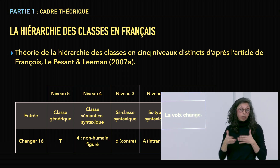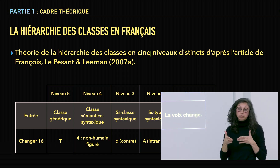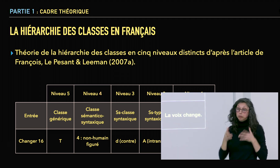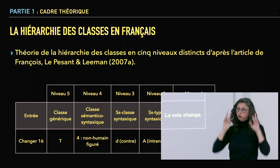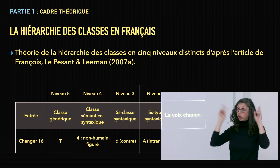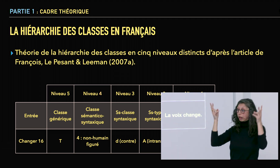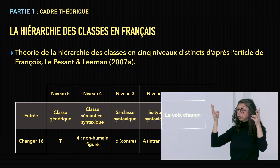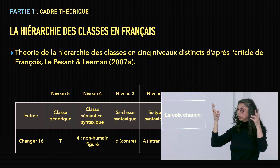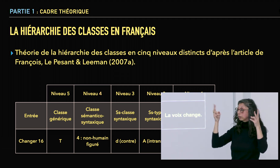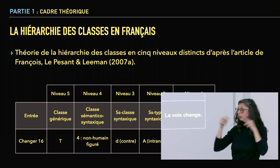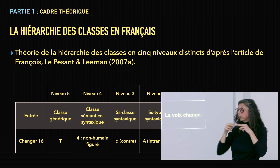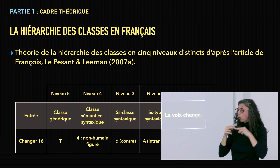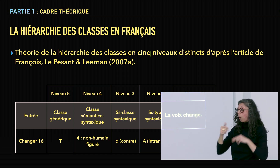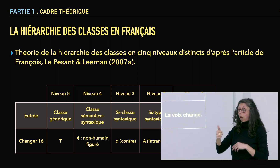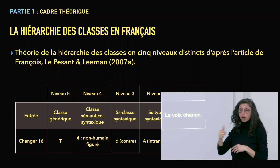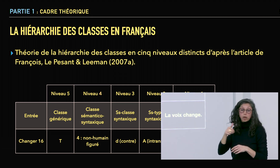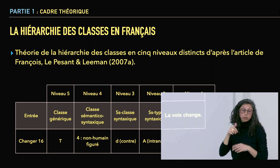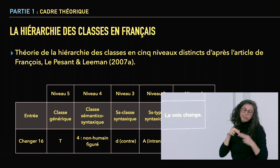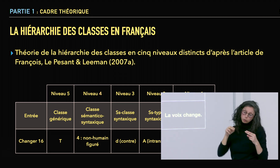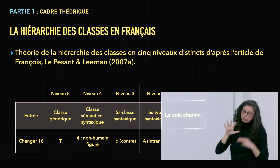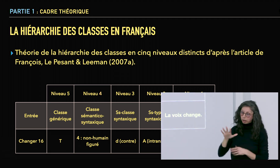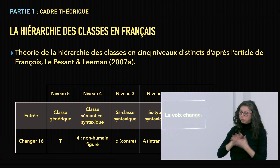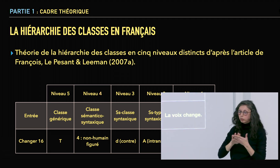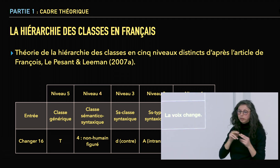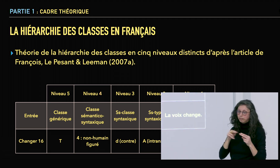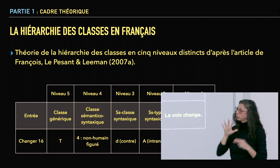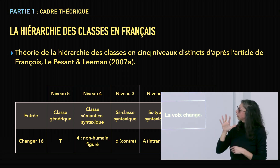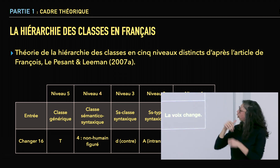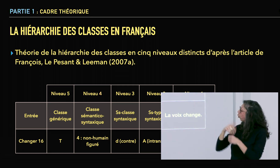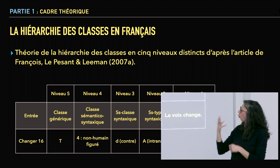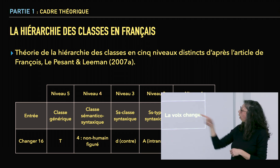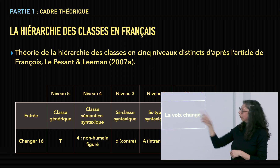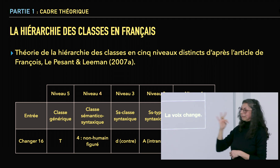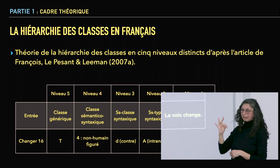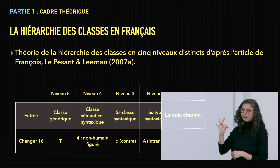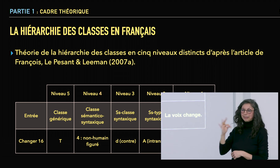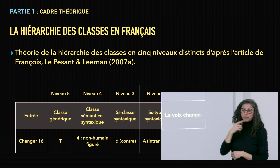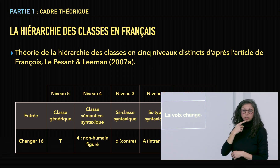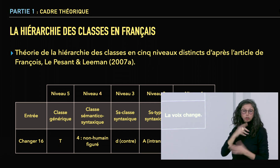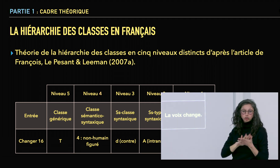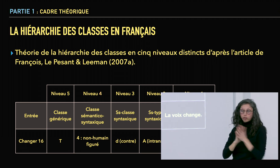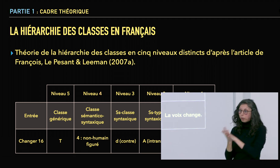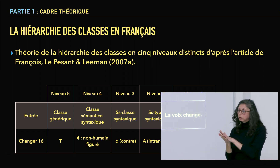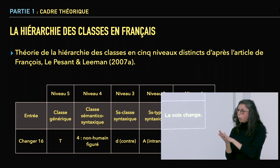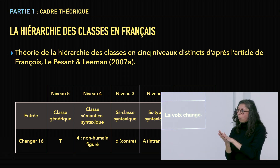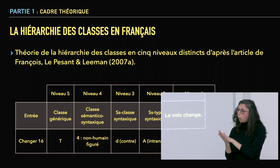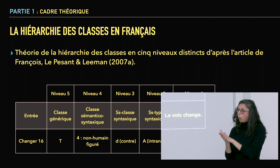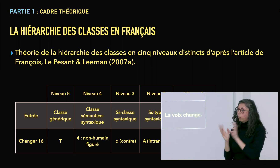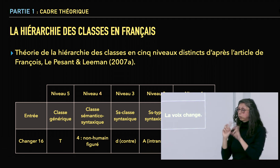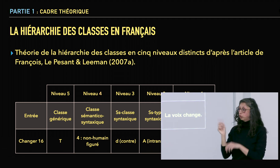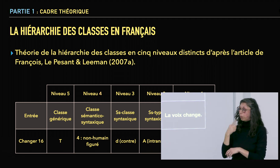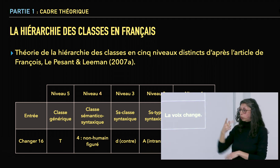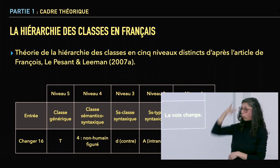pour la construction de cette phrase. Donc il y a une classe générique, pardon. Dans le niveau 5, pardon, je reprends. Il y a